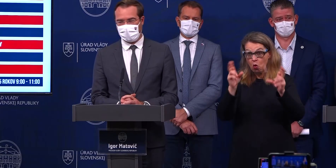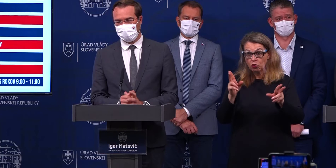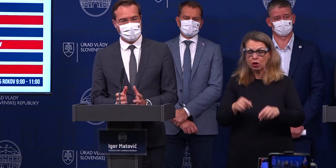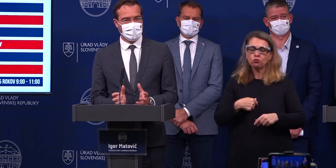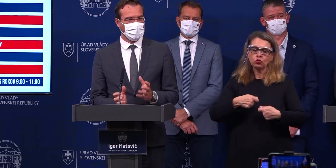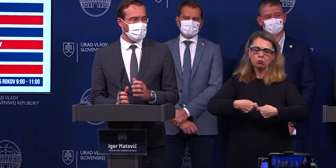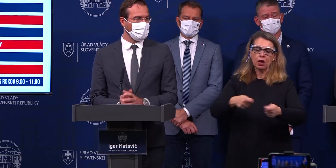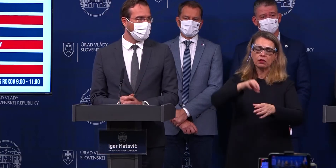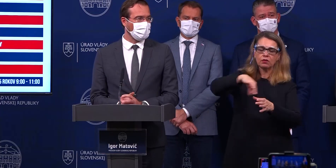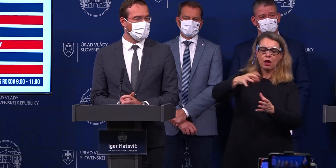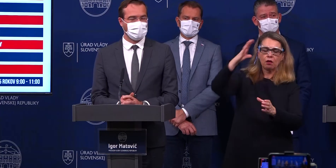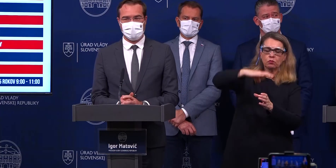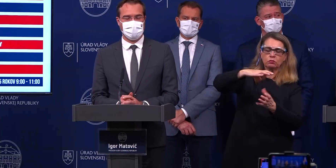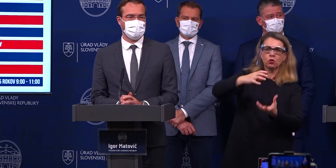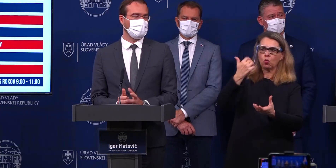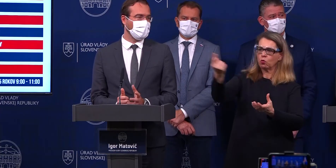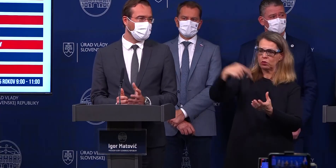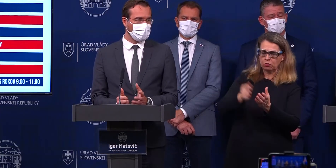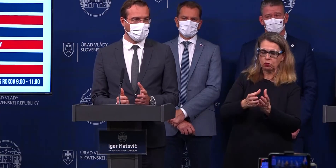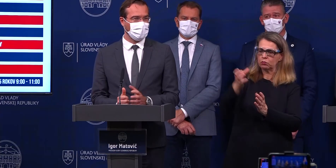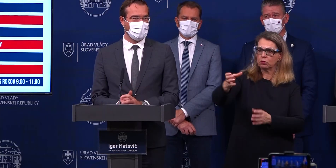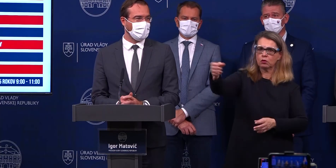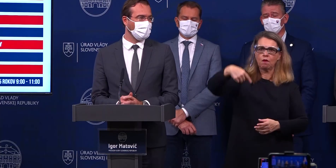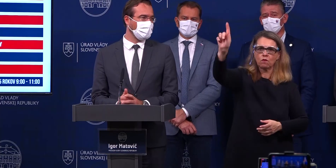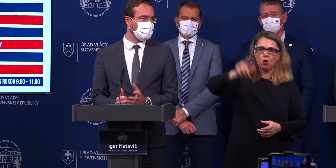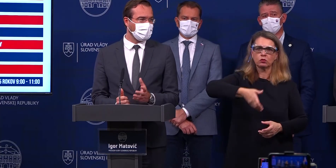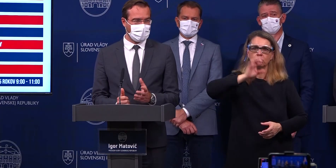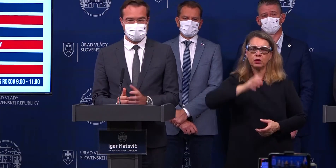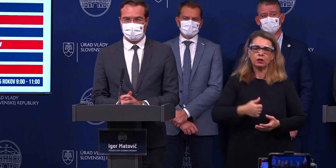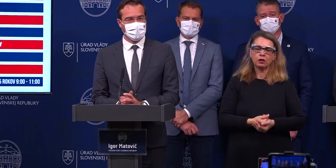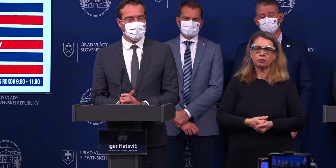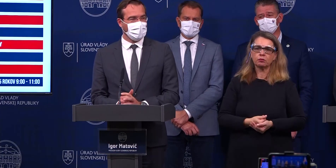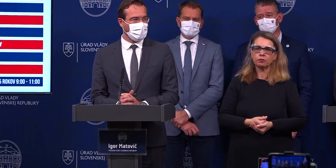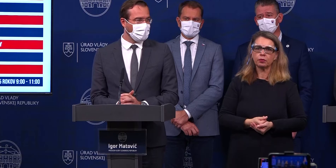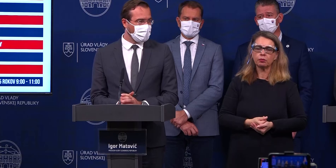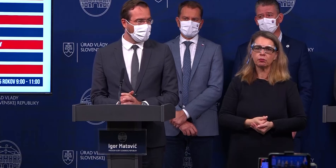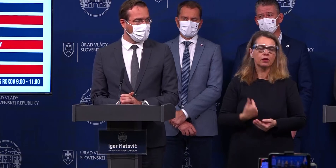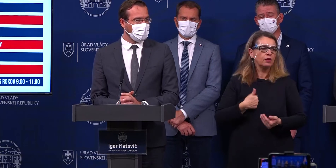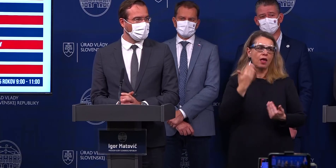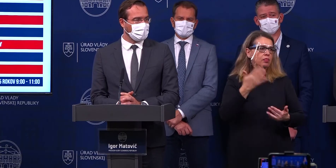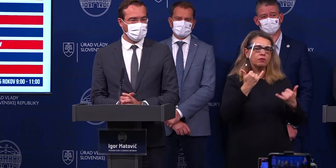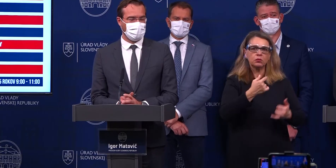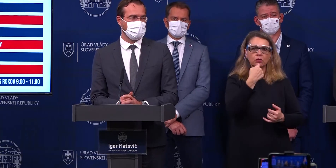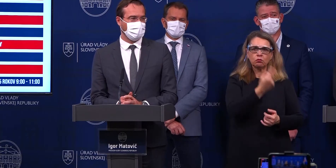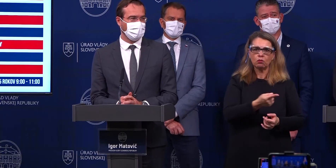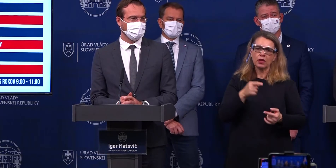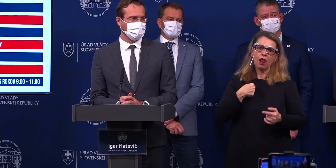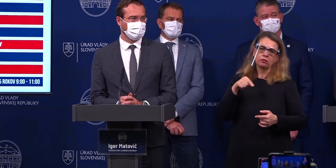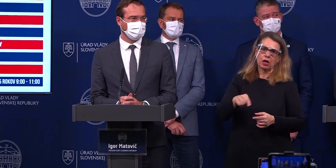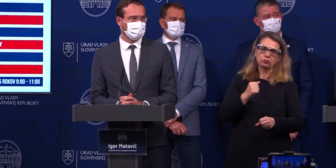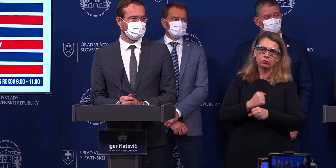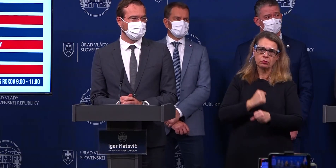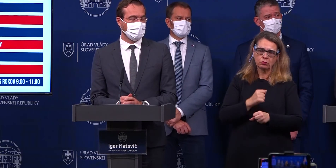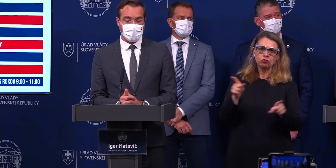predávať kávu v Kelímkoch, ľudia si to môžu ísť vypiť von niekde alebo na nejakej terase. Ja vám neviem povedať, ale takto je to nastavené.